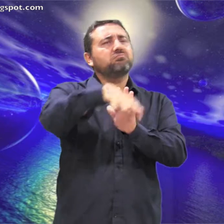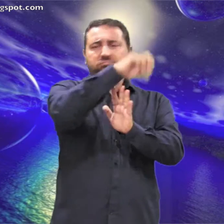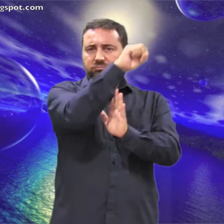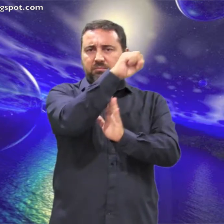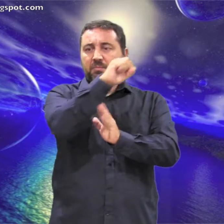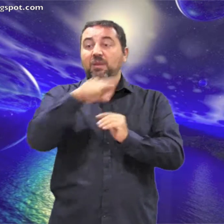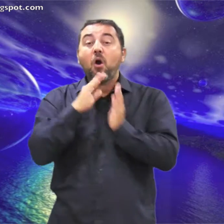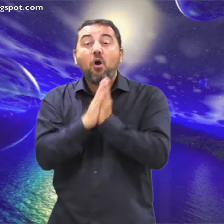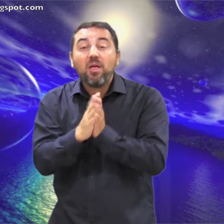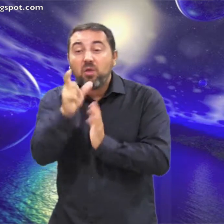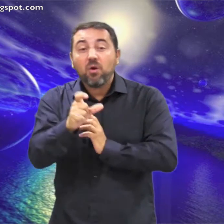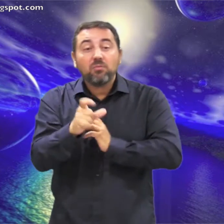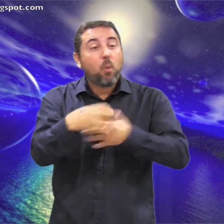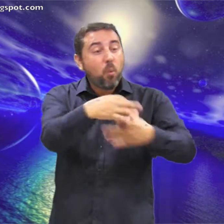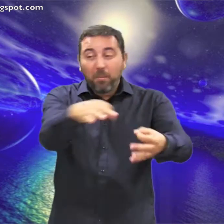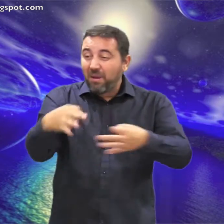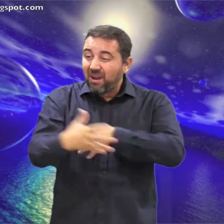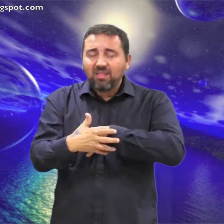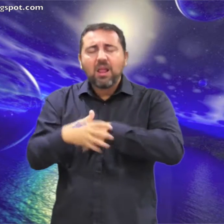La oración del humilde atraviesa las nubes